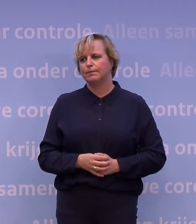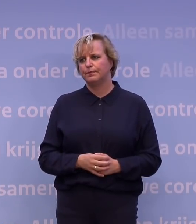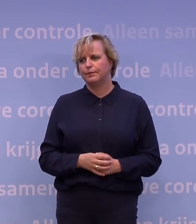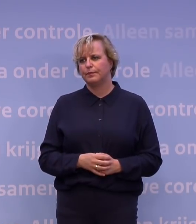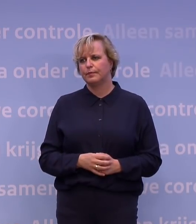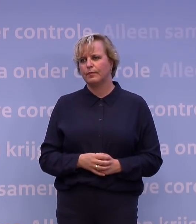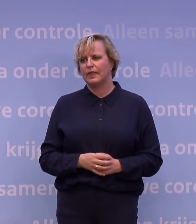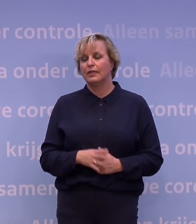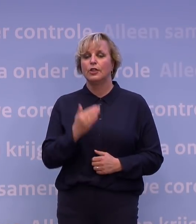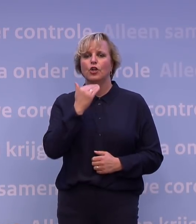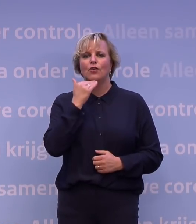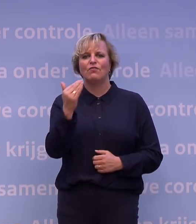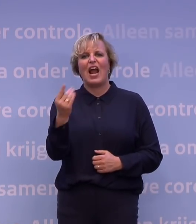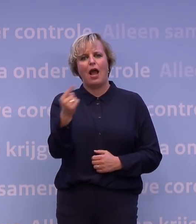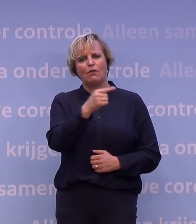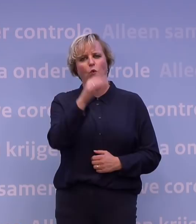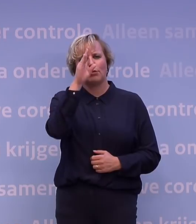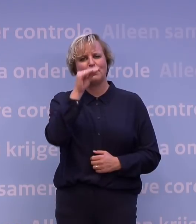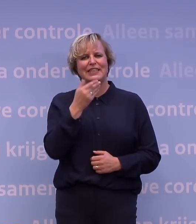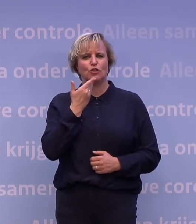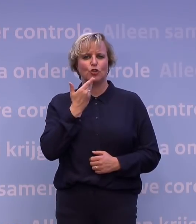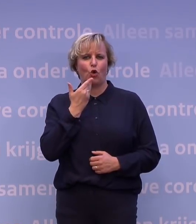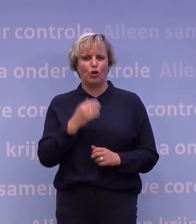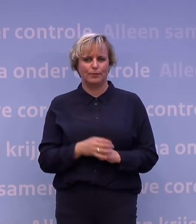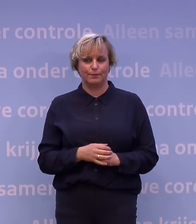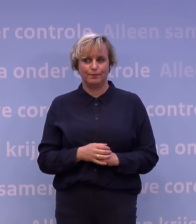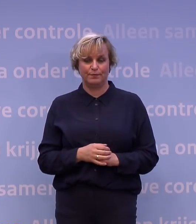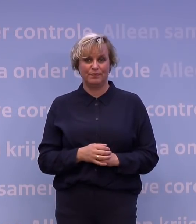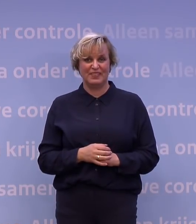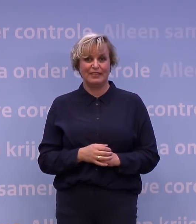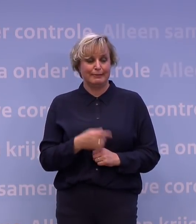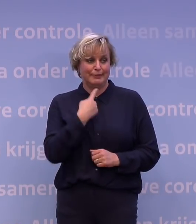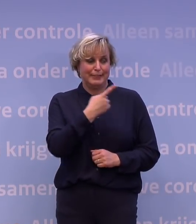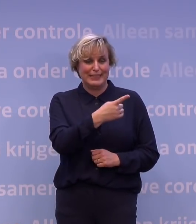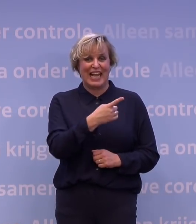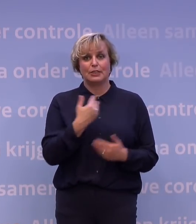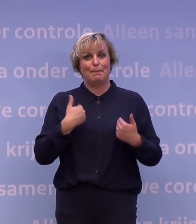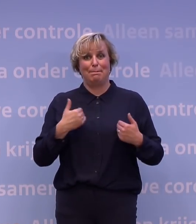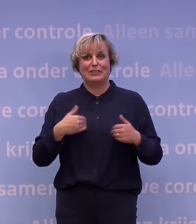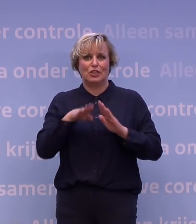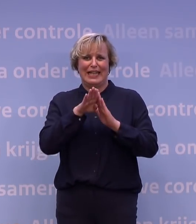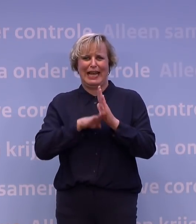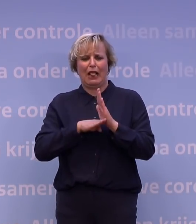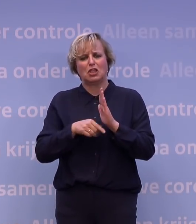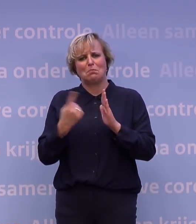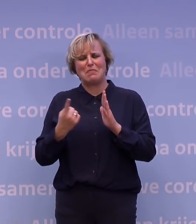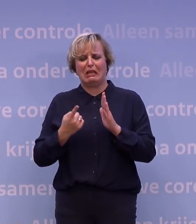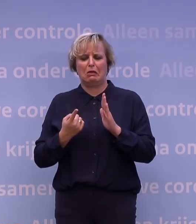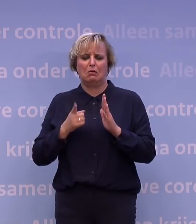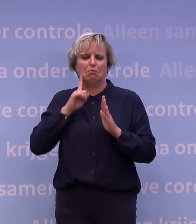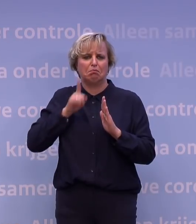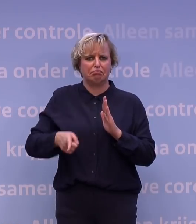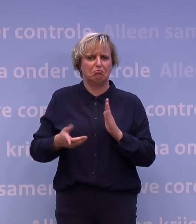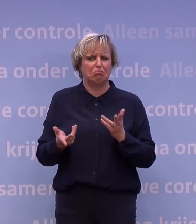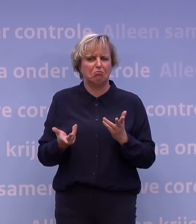Een vraag voor meneer De Jonge. Wat duidelijk is gehoord dat mensen het niet zo nauw meer nemen met de regels. De afstandsregels, maar ook